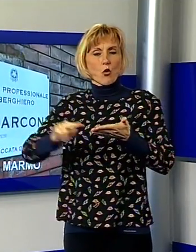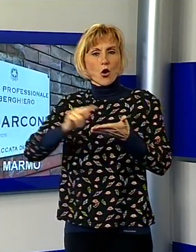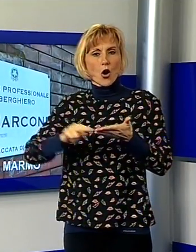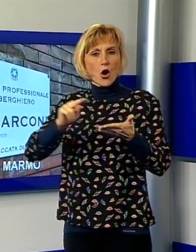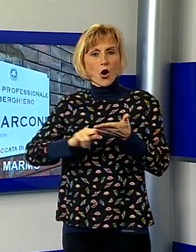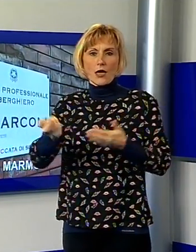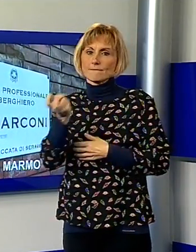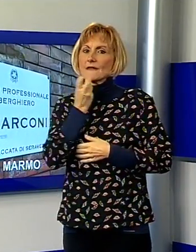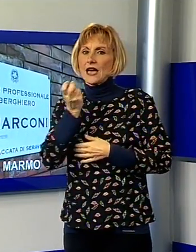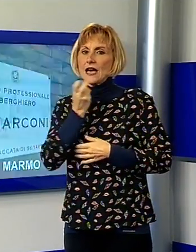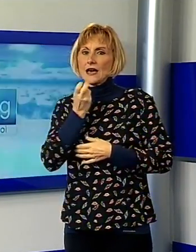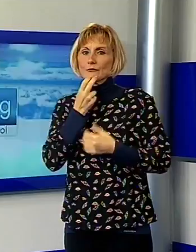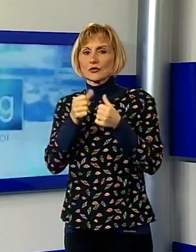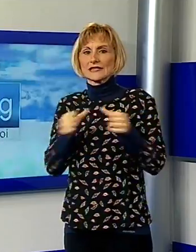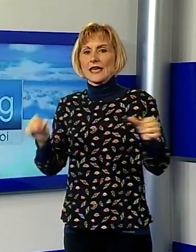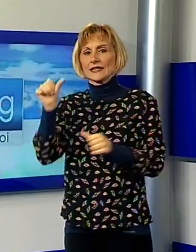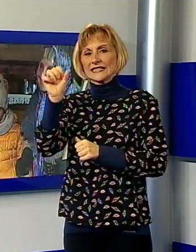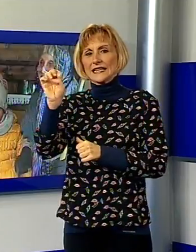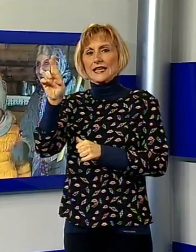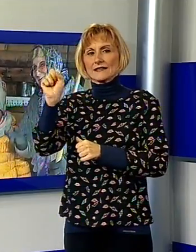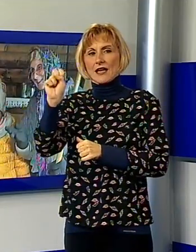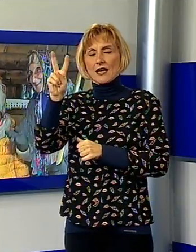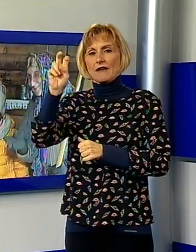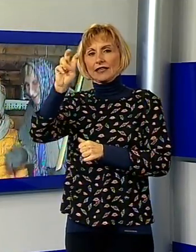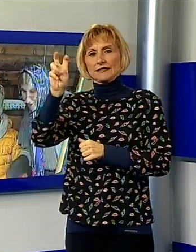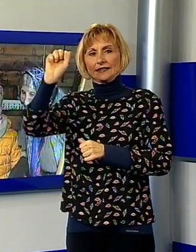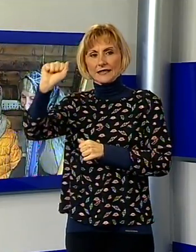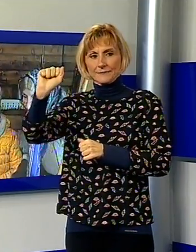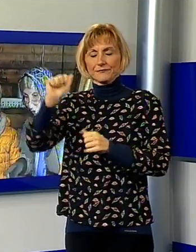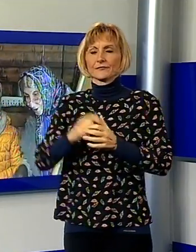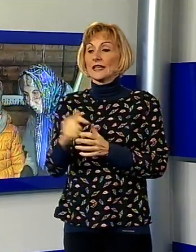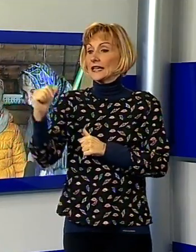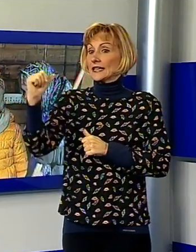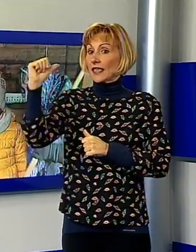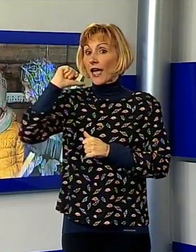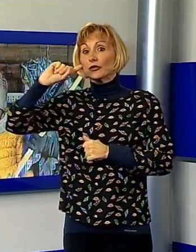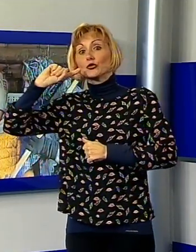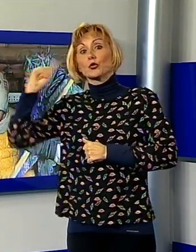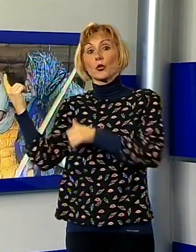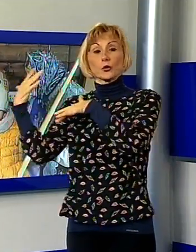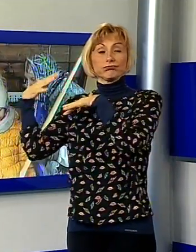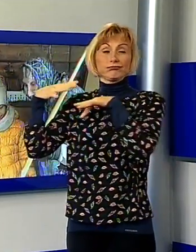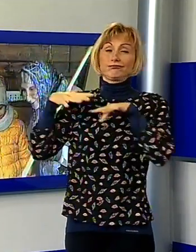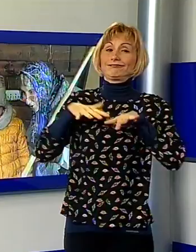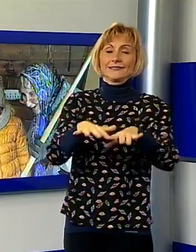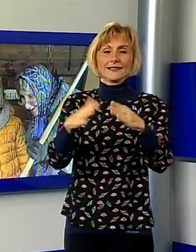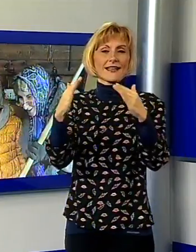di Seravezza. Tutti a casa della Befana, ieri a Pegnana grande affluenza alla casa della